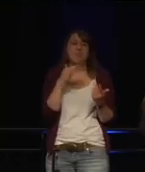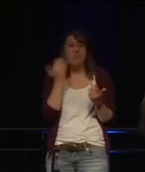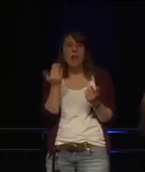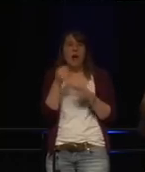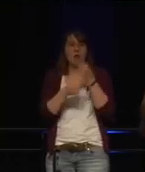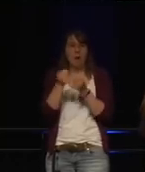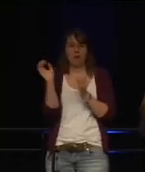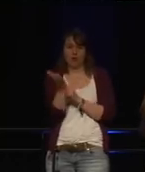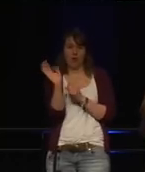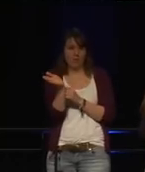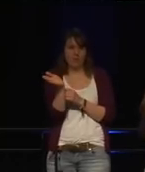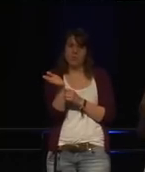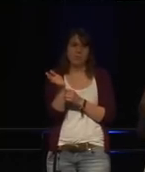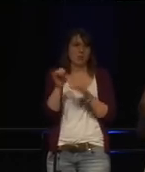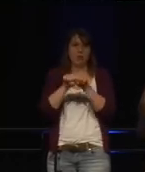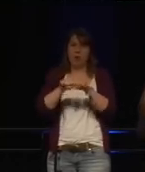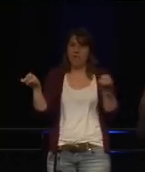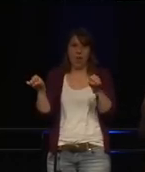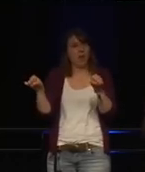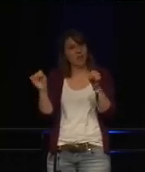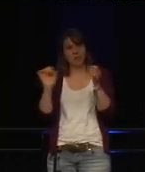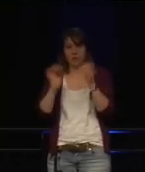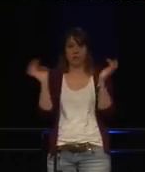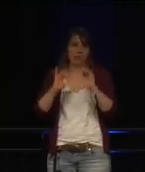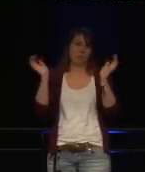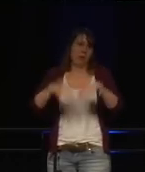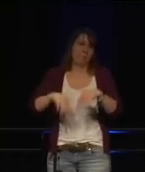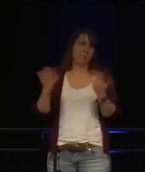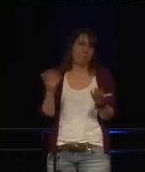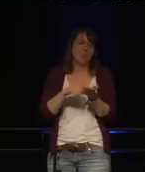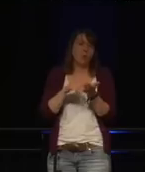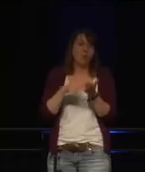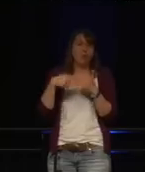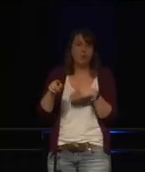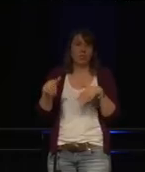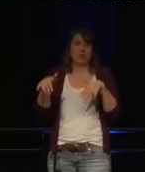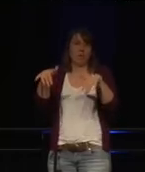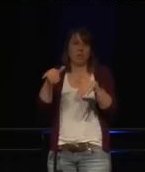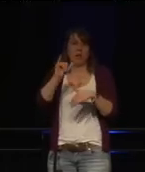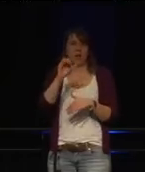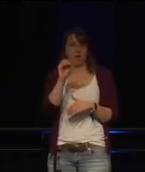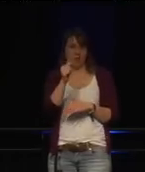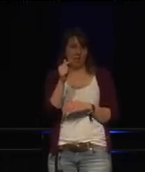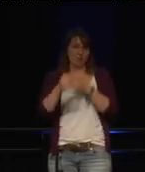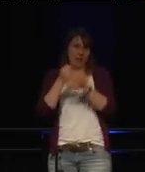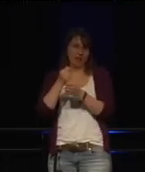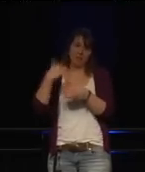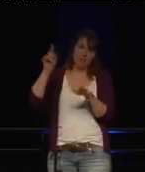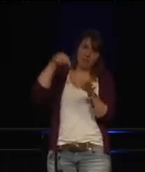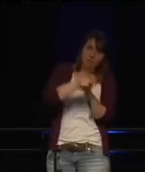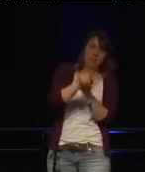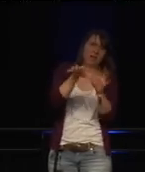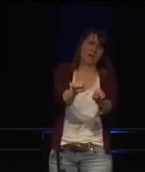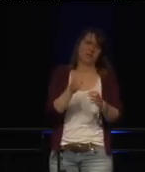also sogenannte Zombie-IoT